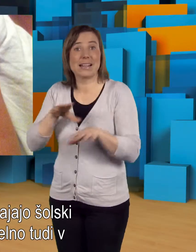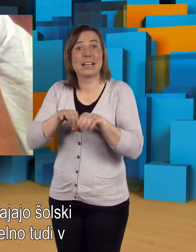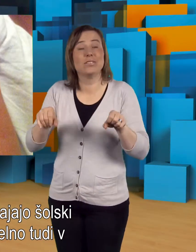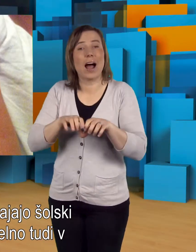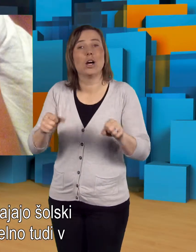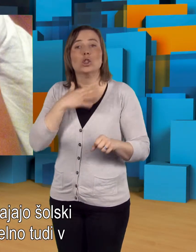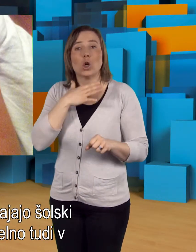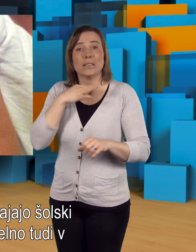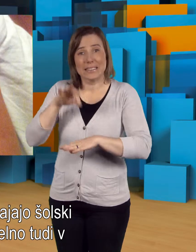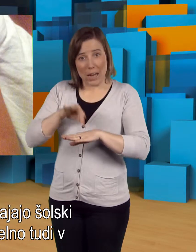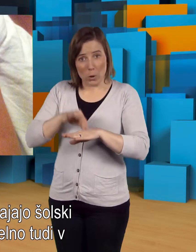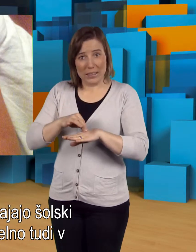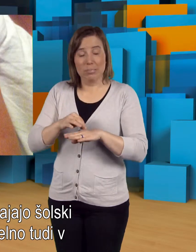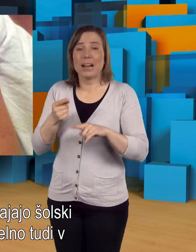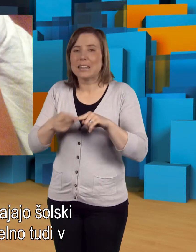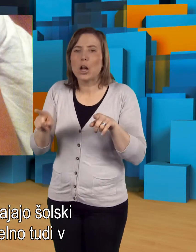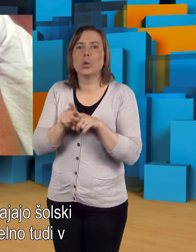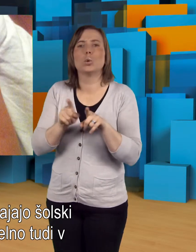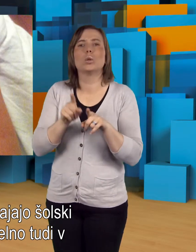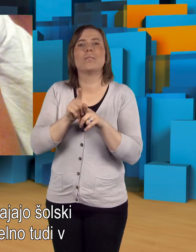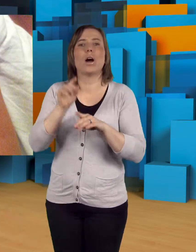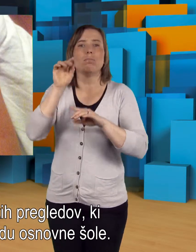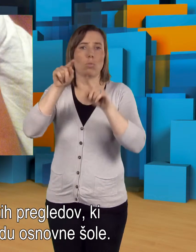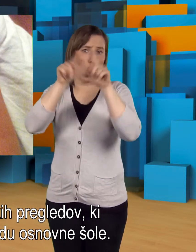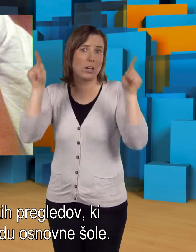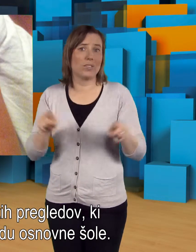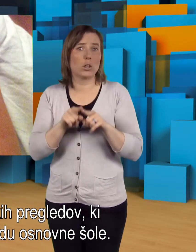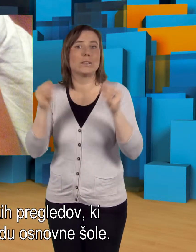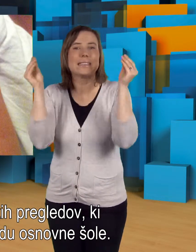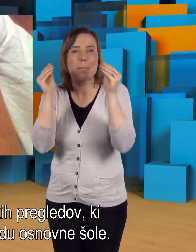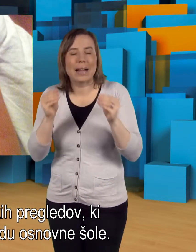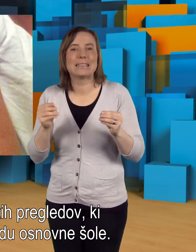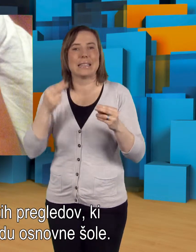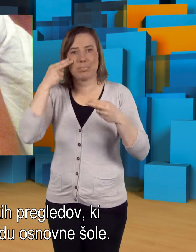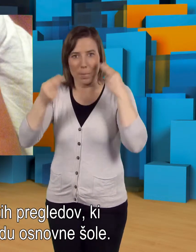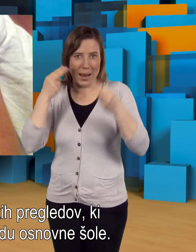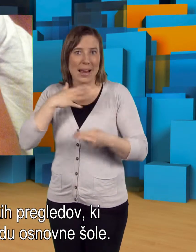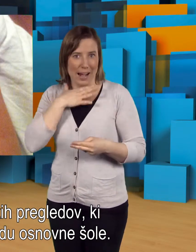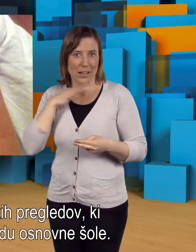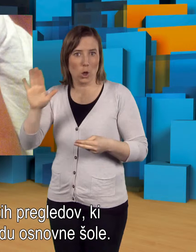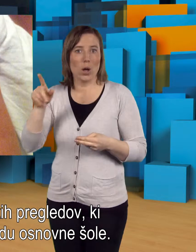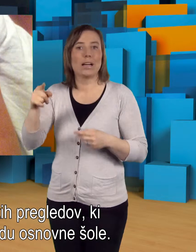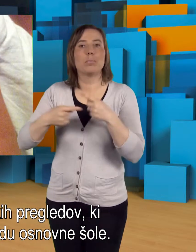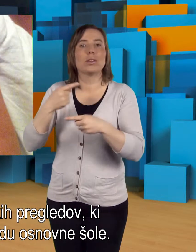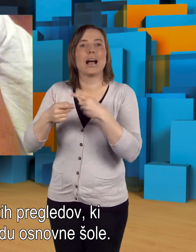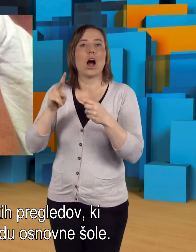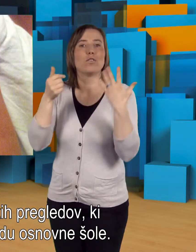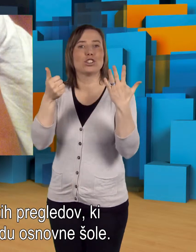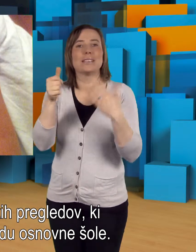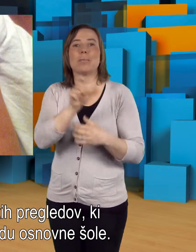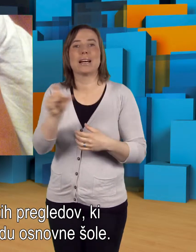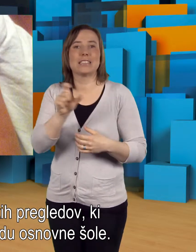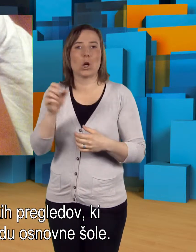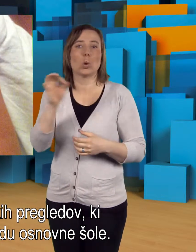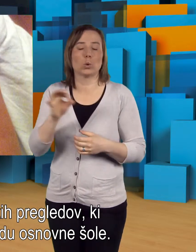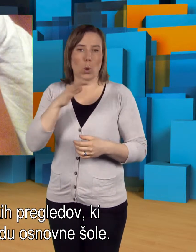Cepljanje izvajajo šolski zdravniki. Delno tudi v okviru sistematskih pregledov, ki potekajo v šestem razredu osnovne šole.